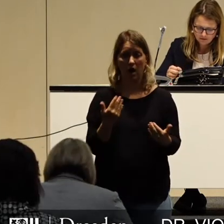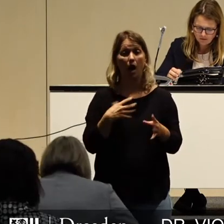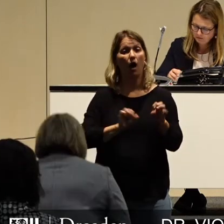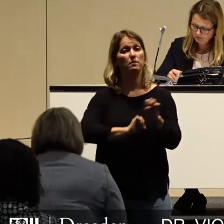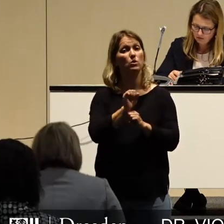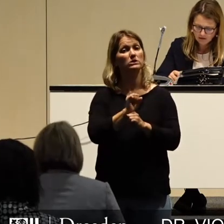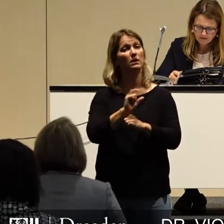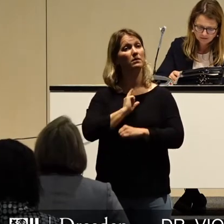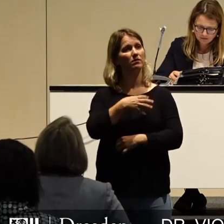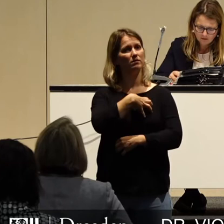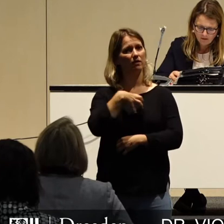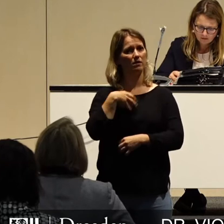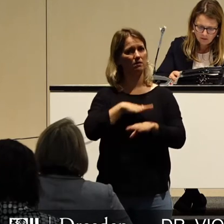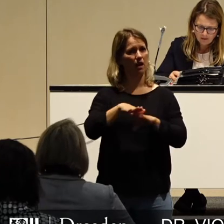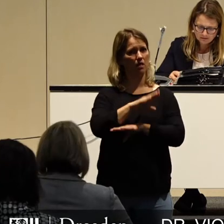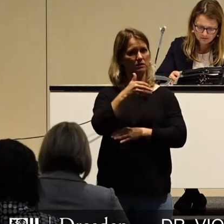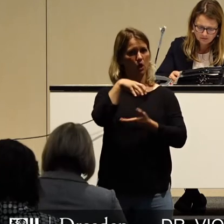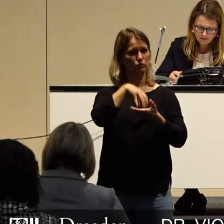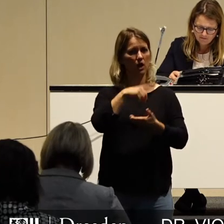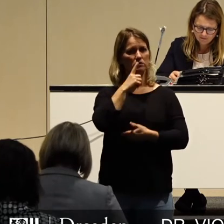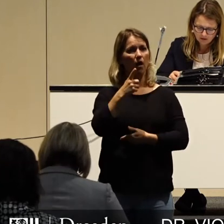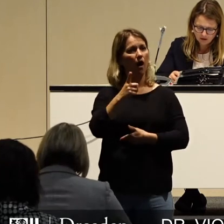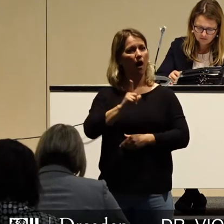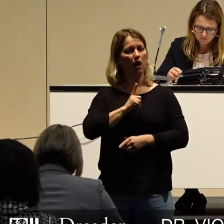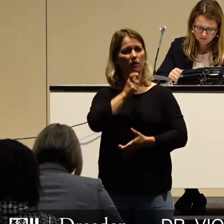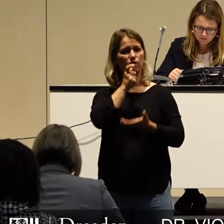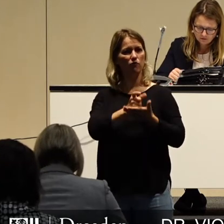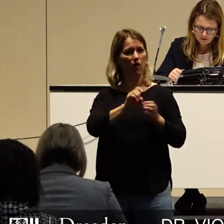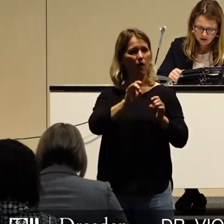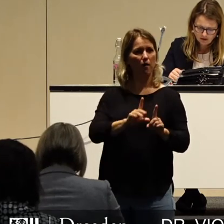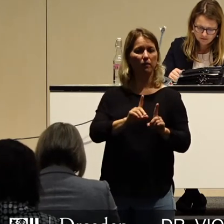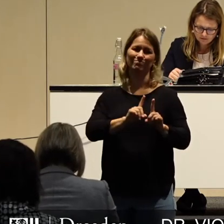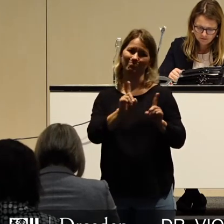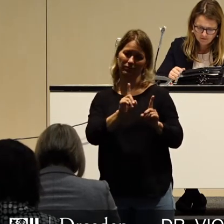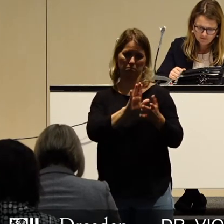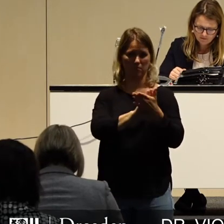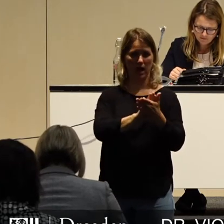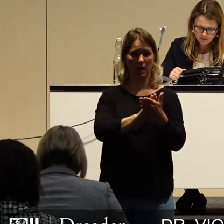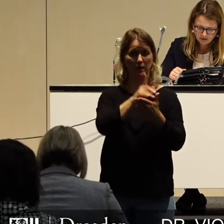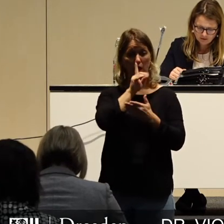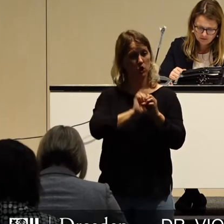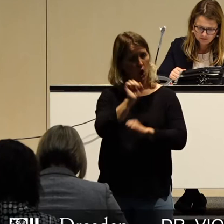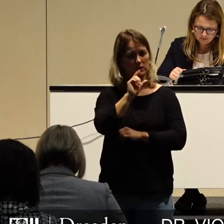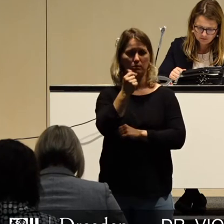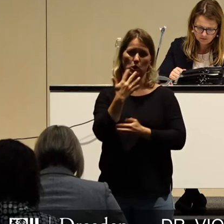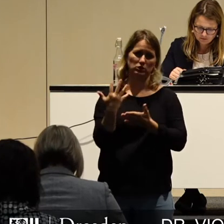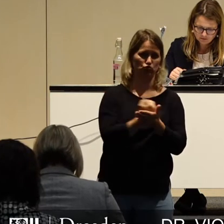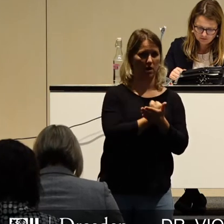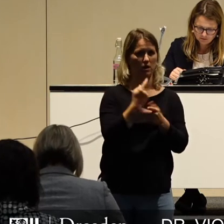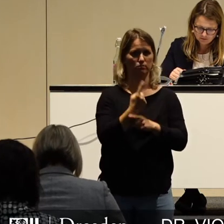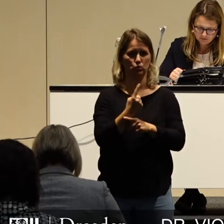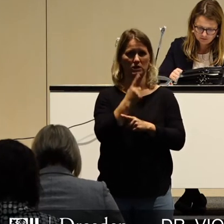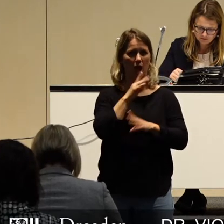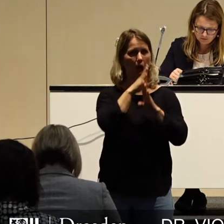als Landeshauptstadt Dresden nicht der Eigenverantwortung, eigene Anstrengungen der Kosteneinsparung und des effektiven Haushaltens zu unternehmen,